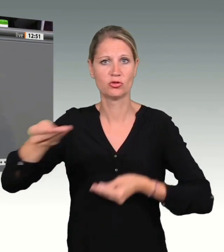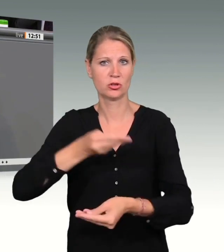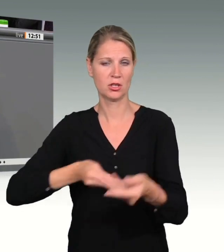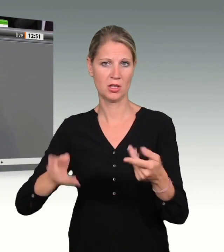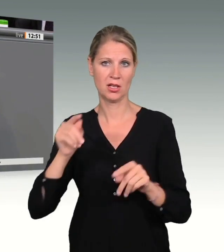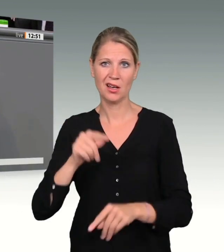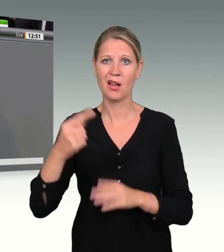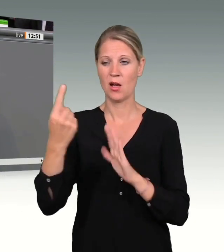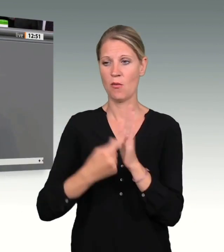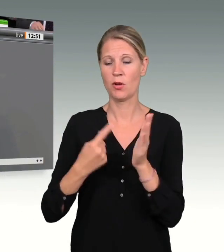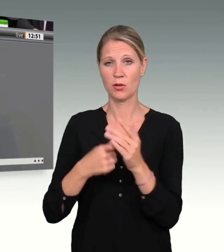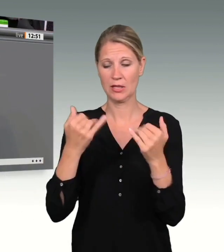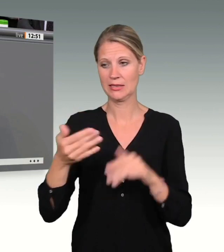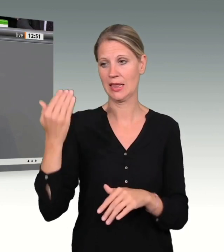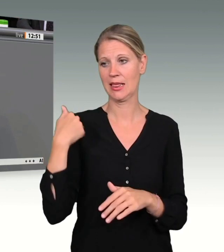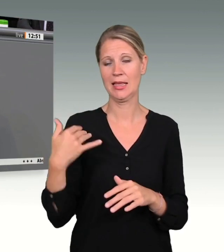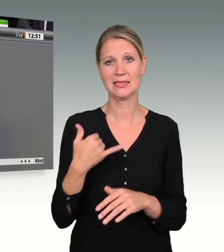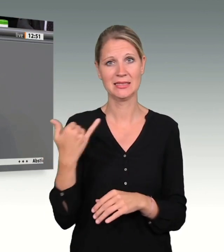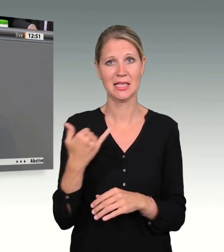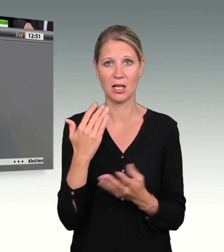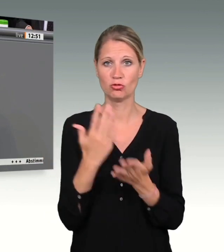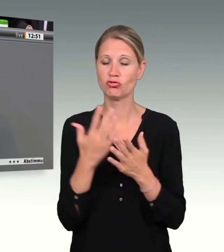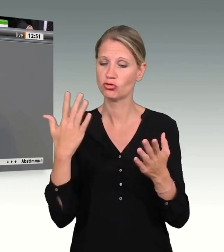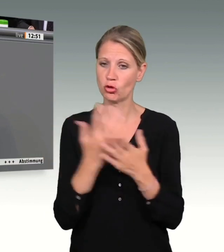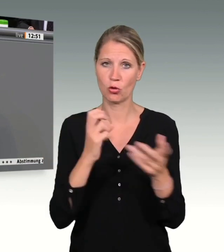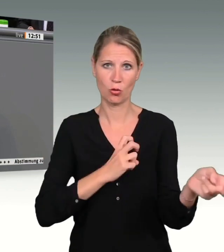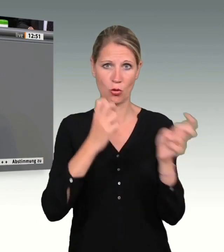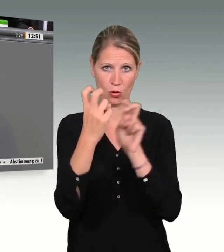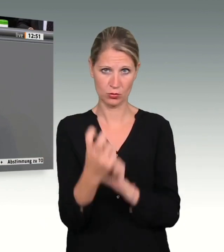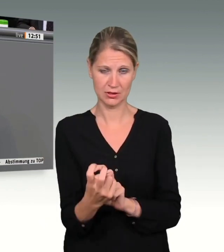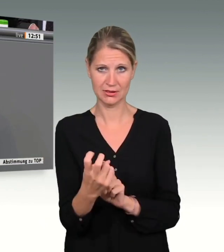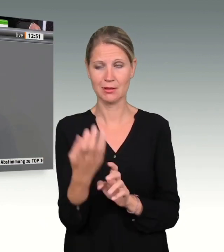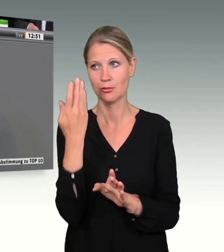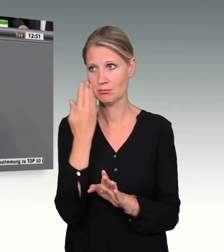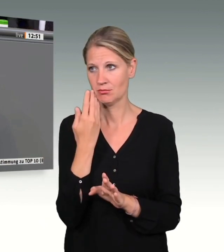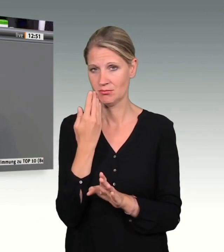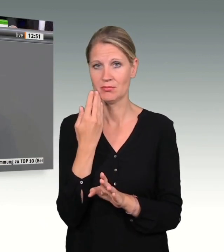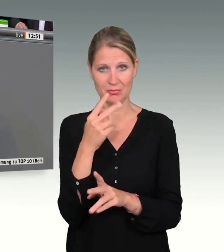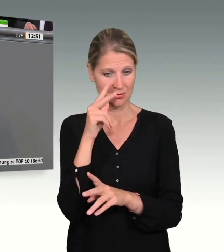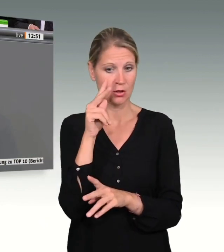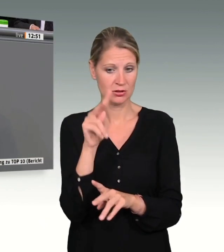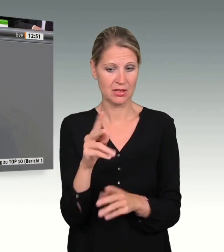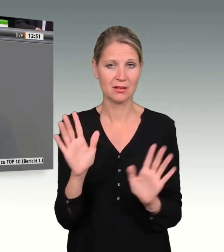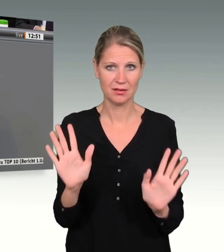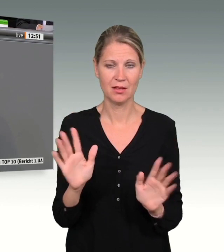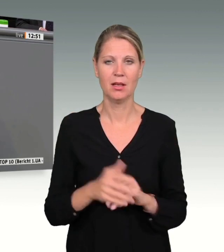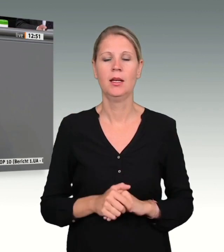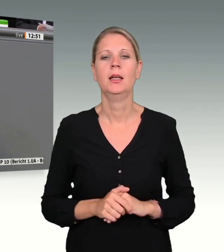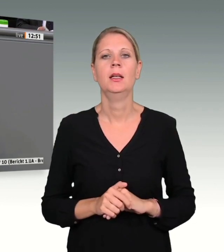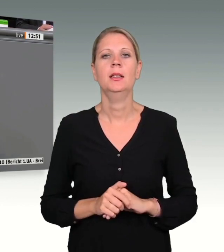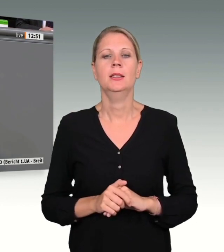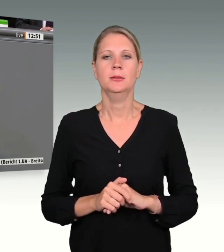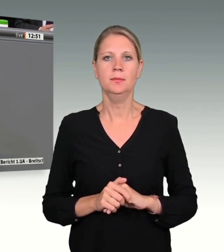bereits erfüllt worden. Das bitte ich, zur Kenntnis zu nehmen. Aber wichtig ist auch, dass weitere aufenthaltsbeendigende